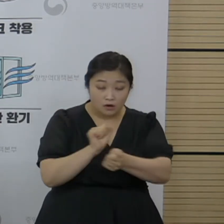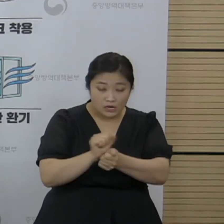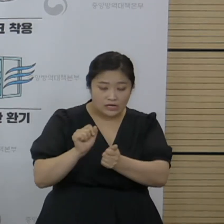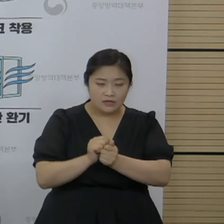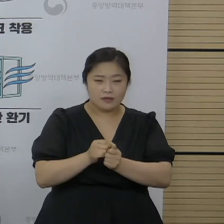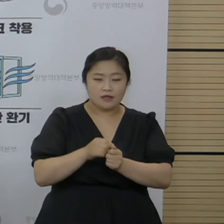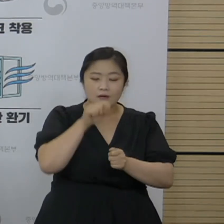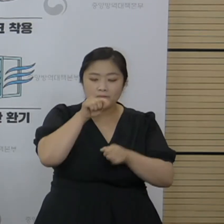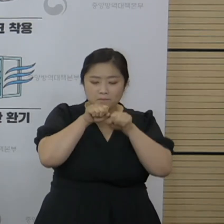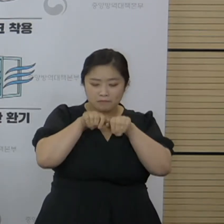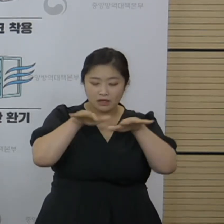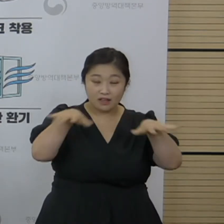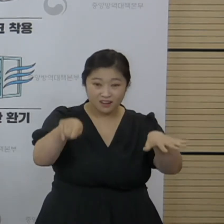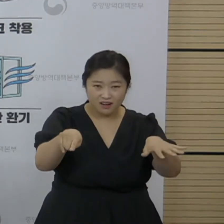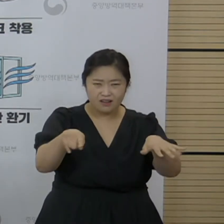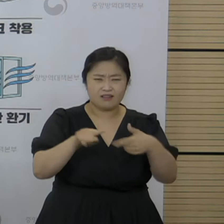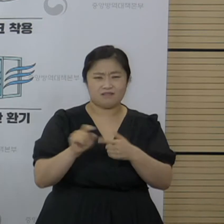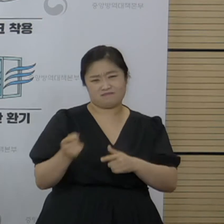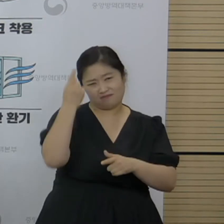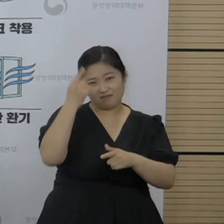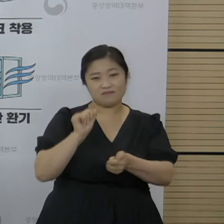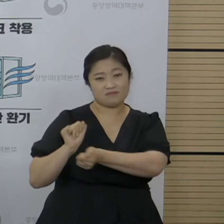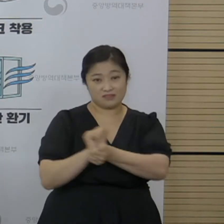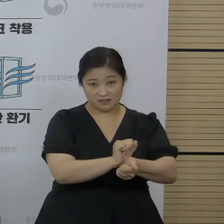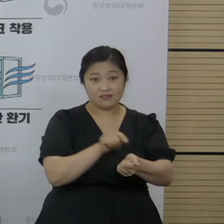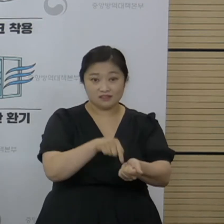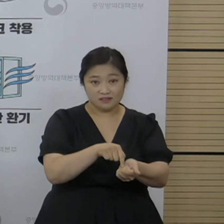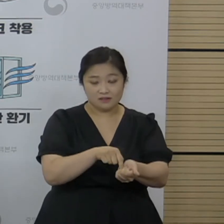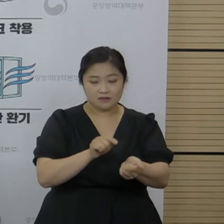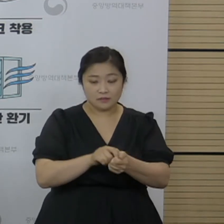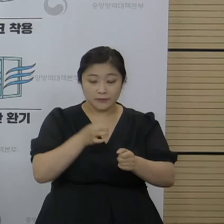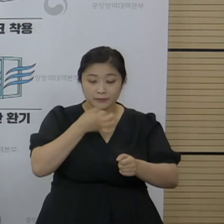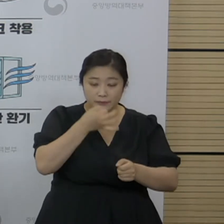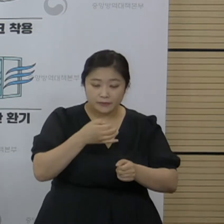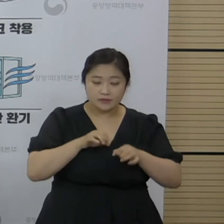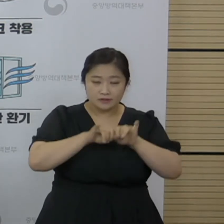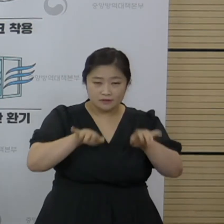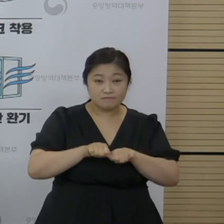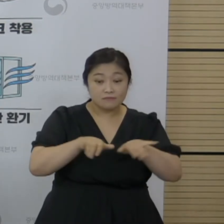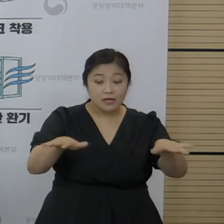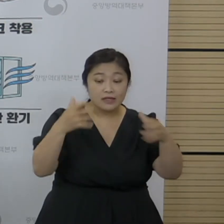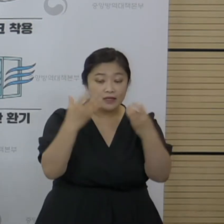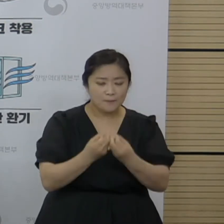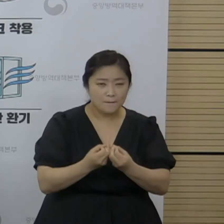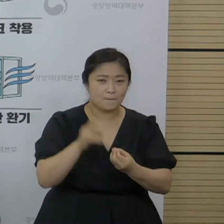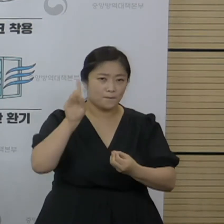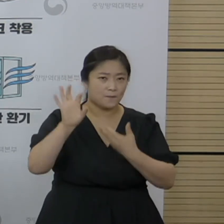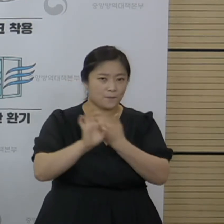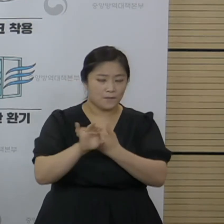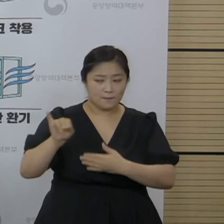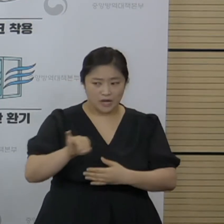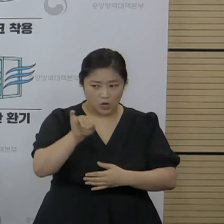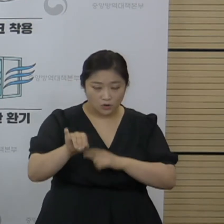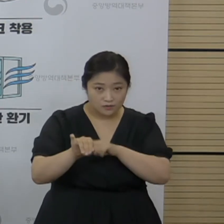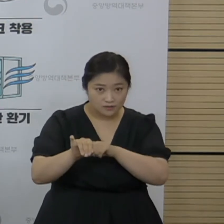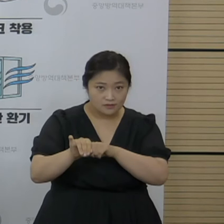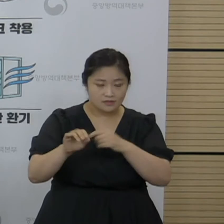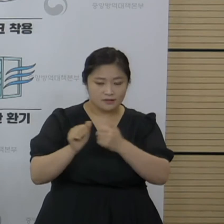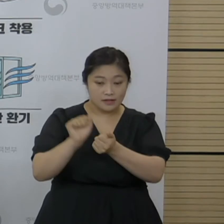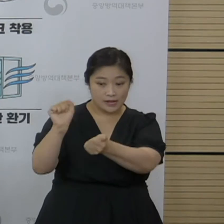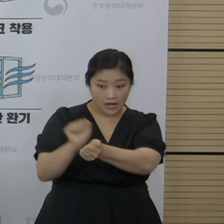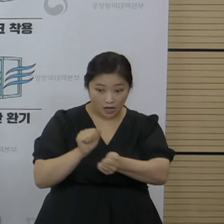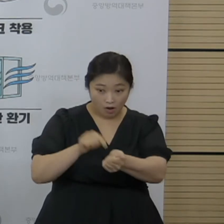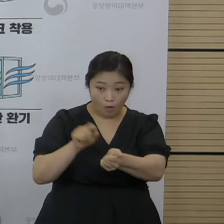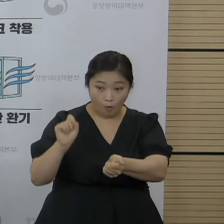비마를 통한 전파로 알려져 있습니다. 비마를 통한 전파라고 하면 바이러스가 감염